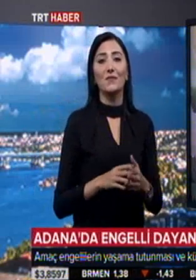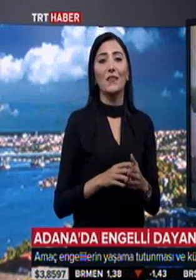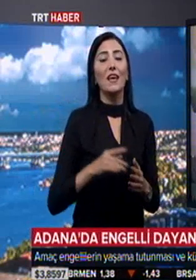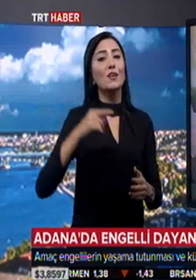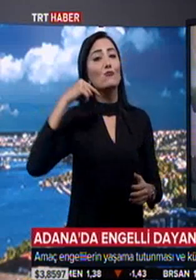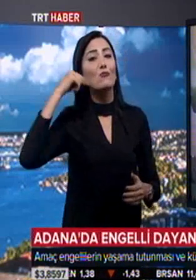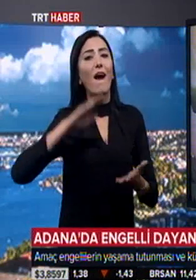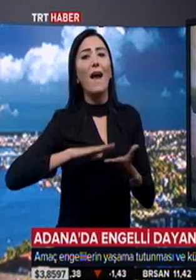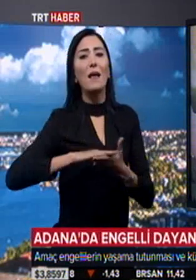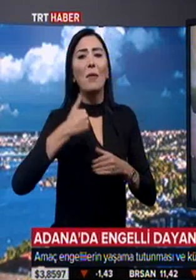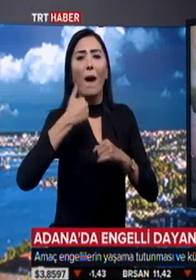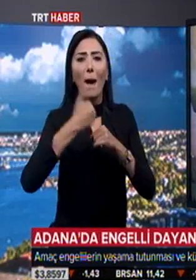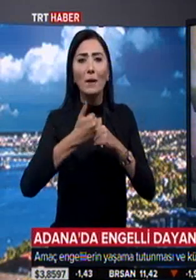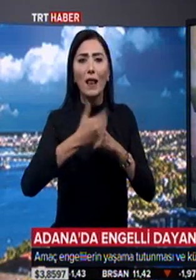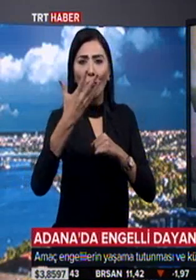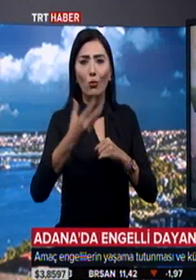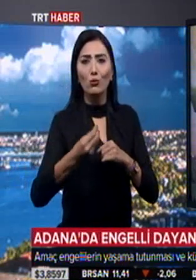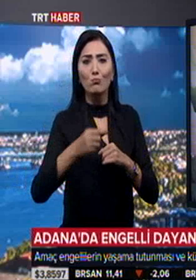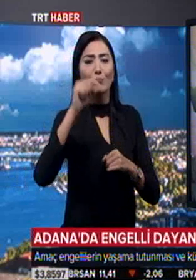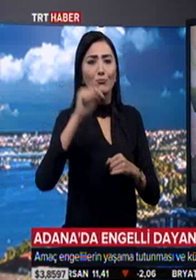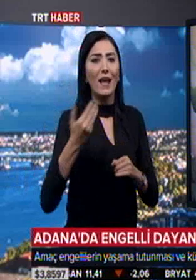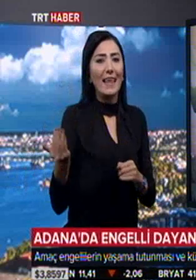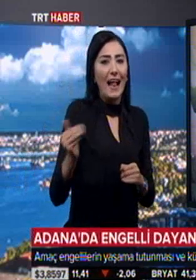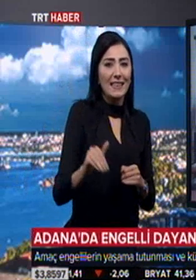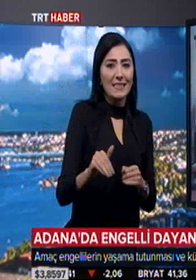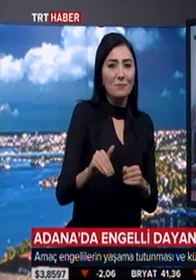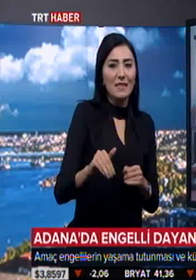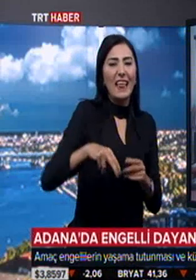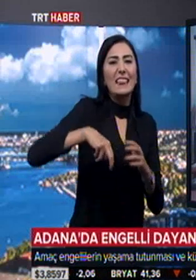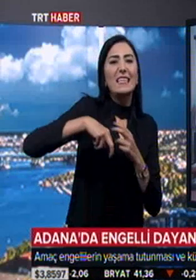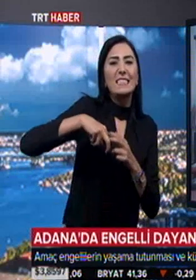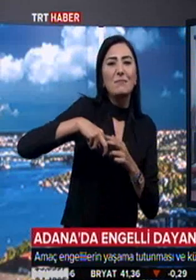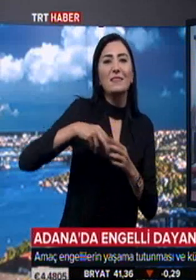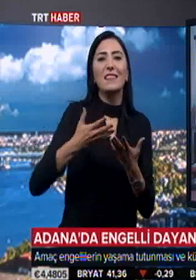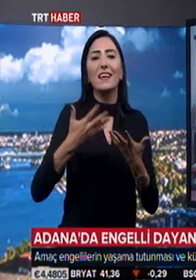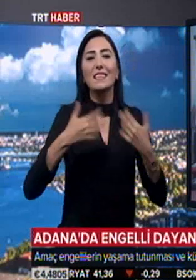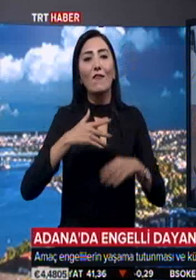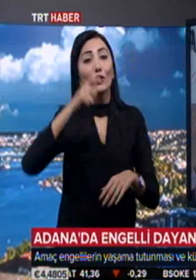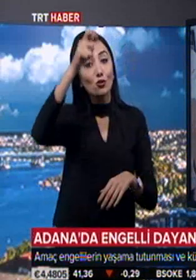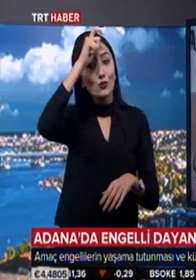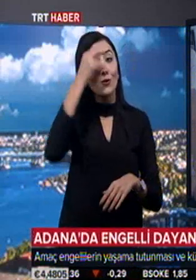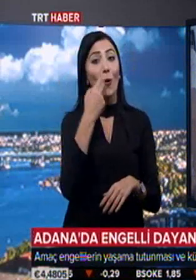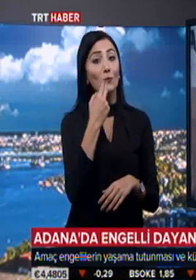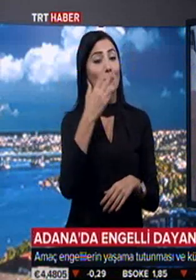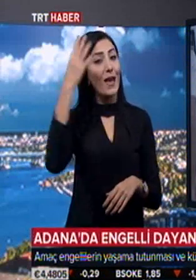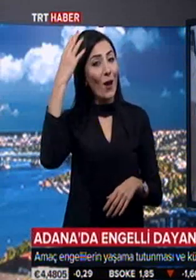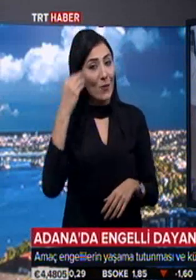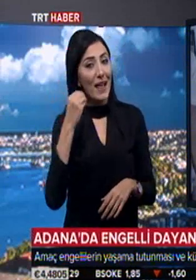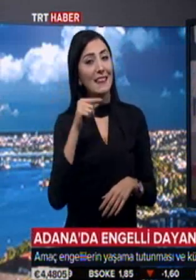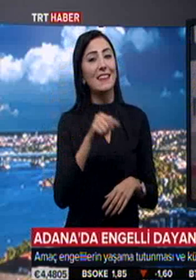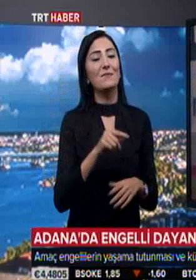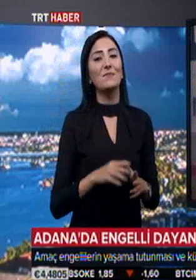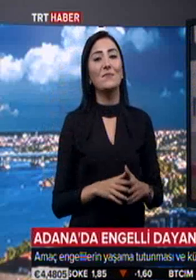Suriye'de ayağımdan ameliyat yaptım. Buradan geldim. Dizim de sakattı. Türkçe konuşmayı da öğrendim. Burada,